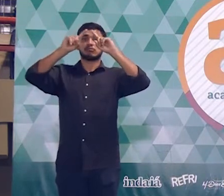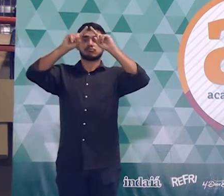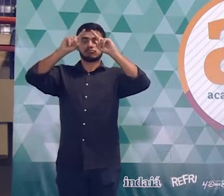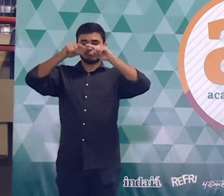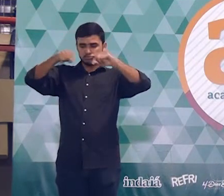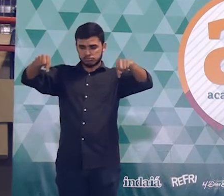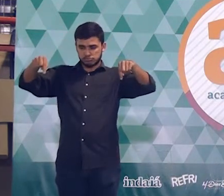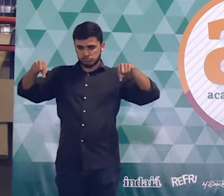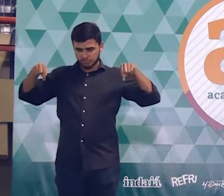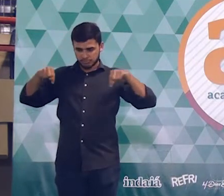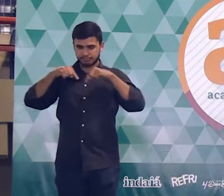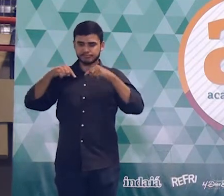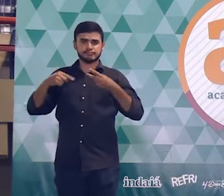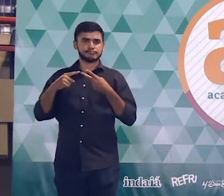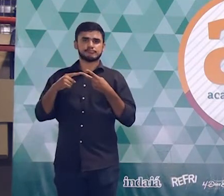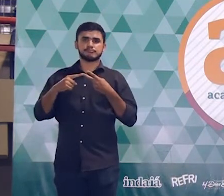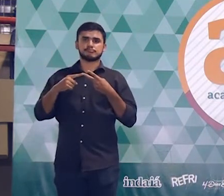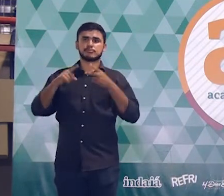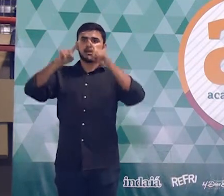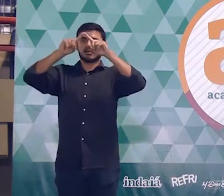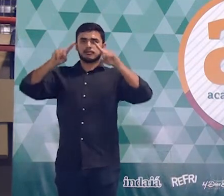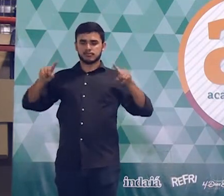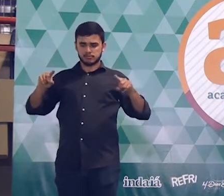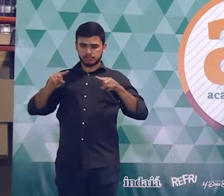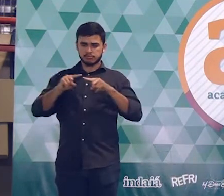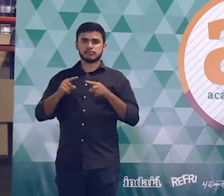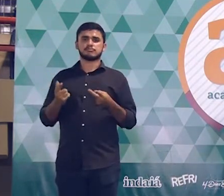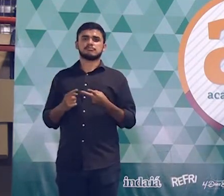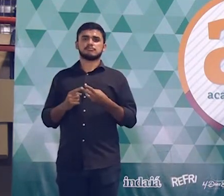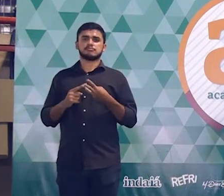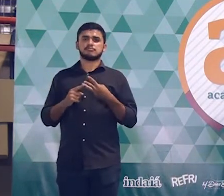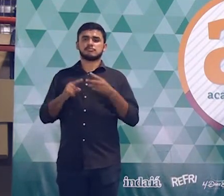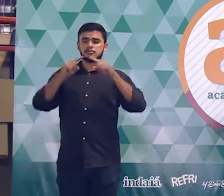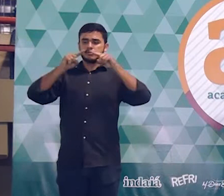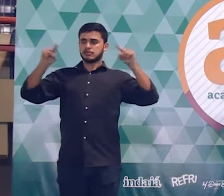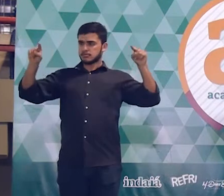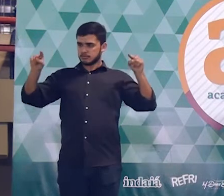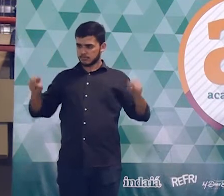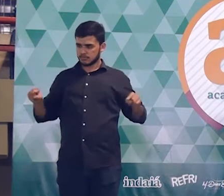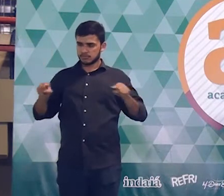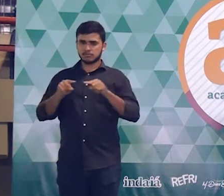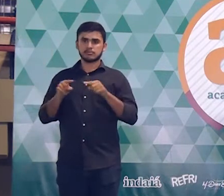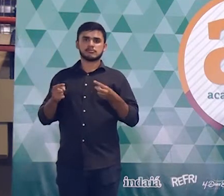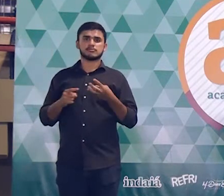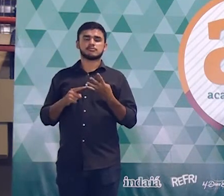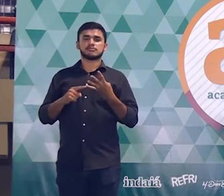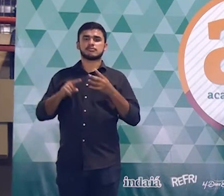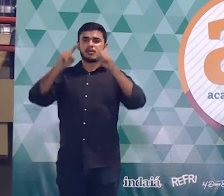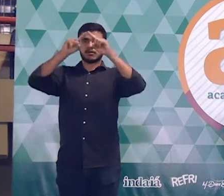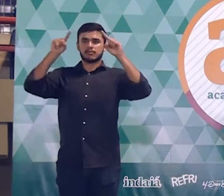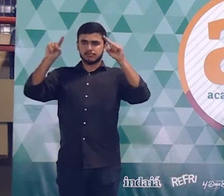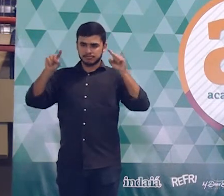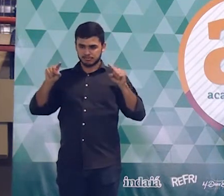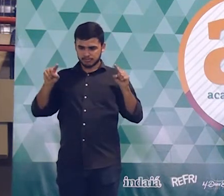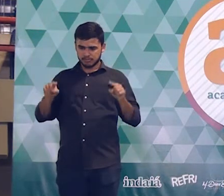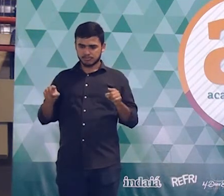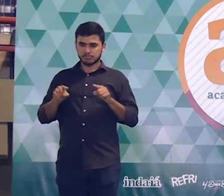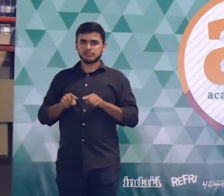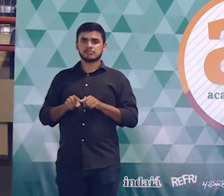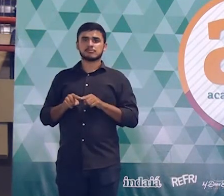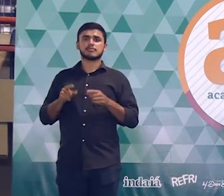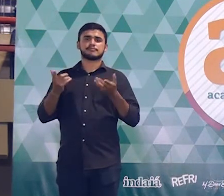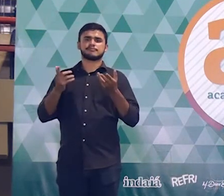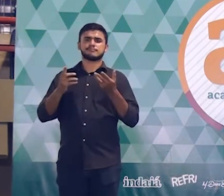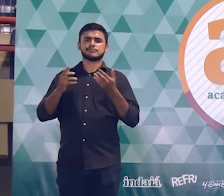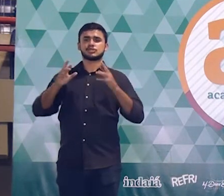diferentes. A gente pode trabalhar com triângulos, com quadrados, com retângulos, com losangos, com trapézios. Mas é o